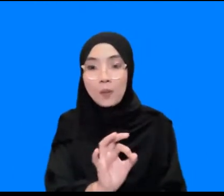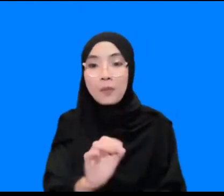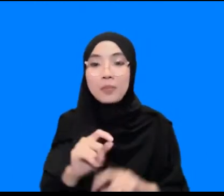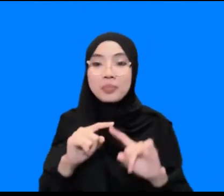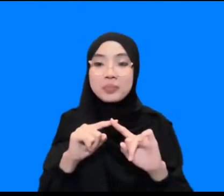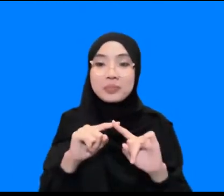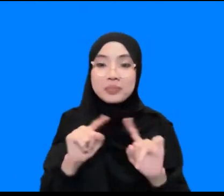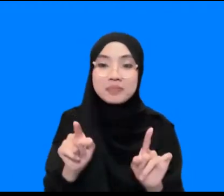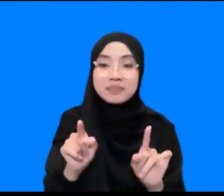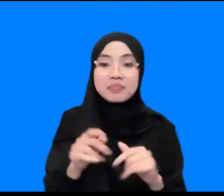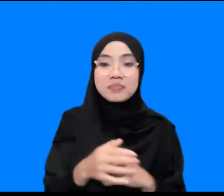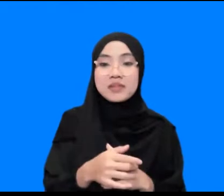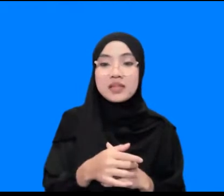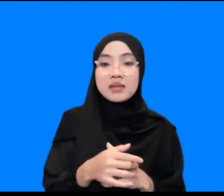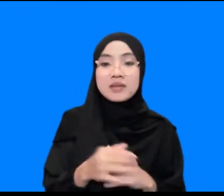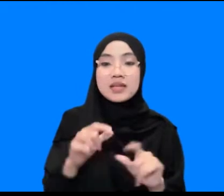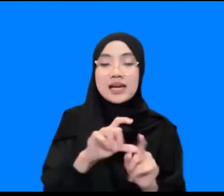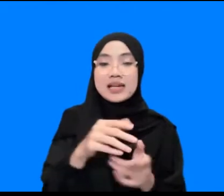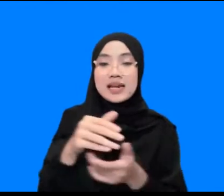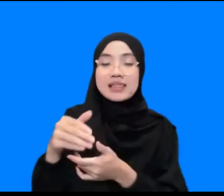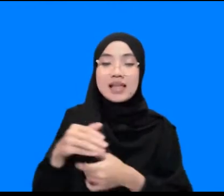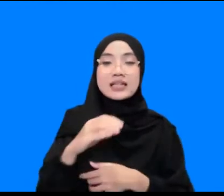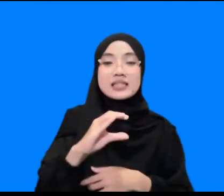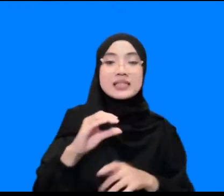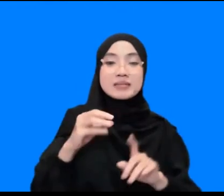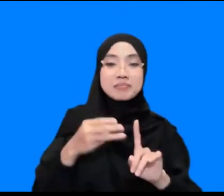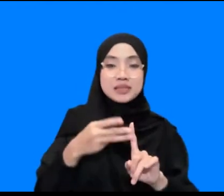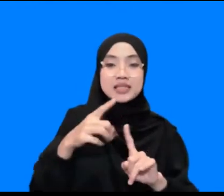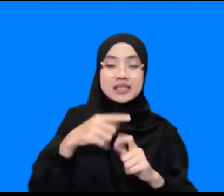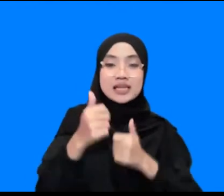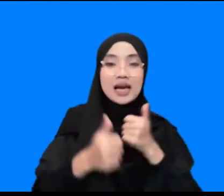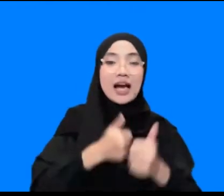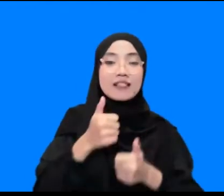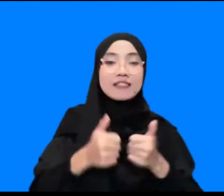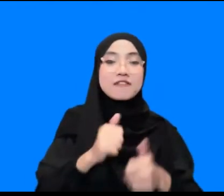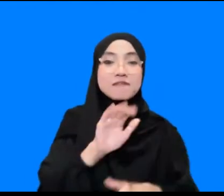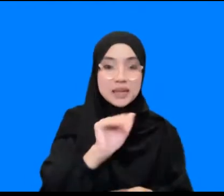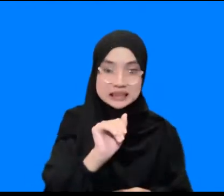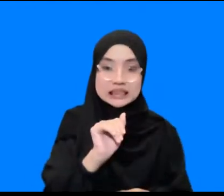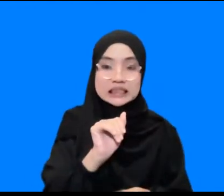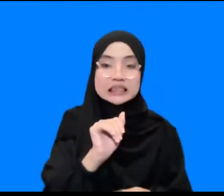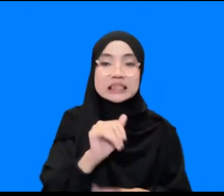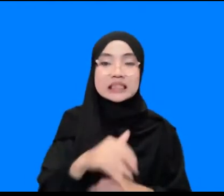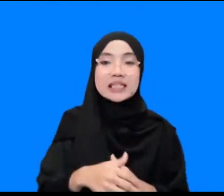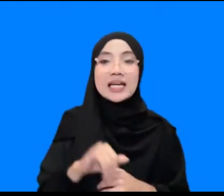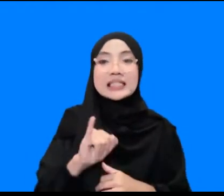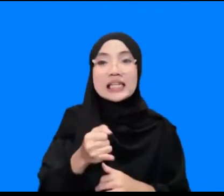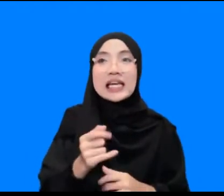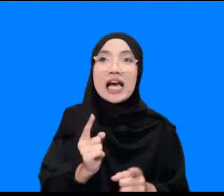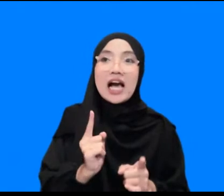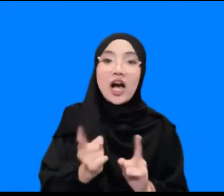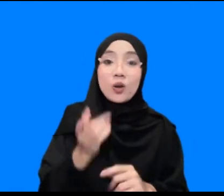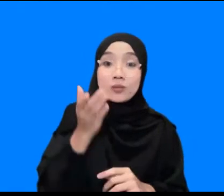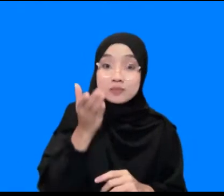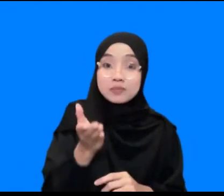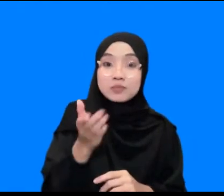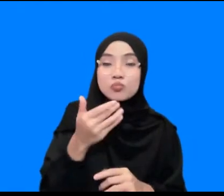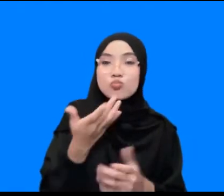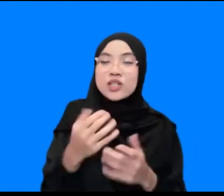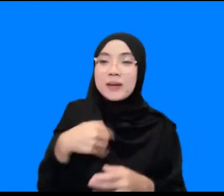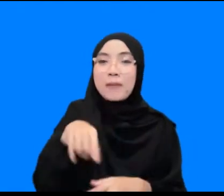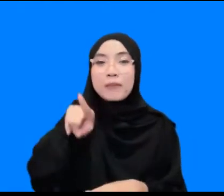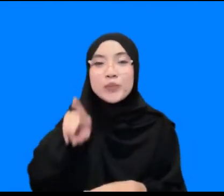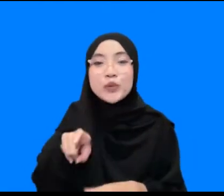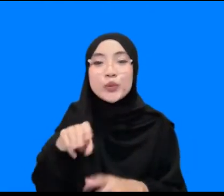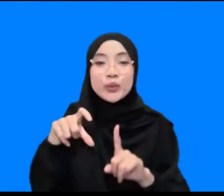data CBT itu masih aktif gitu jadi kalau Mbak ada kebutuhan